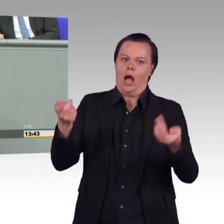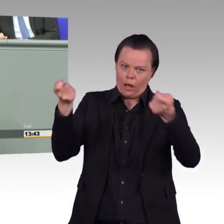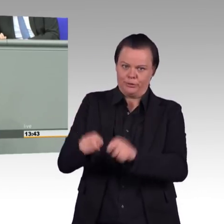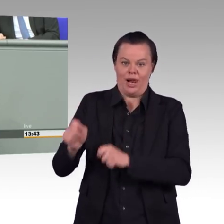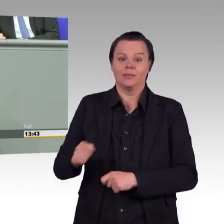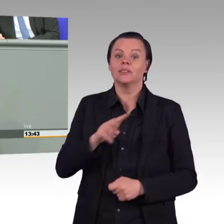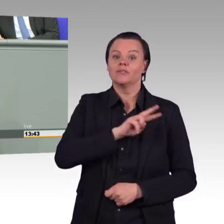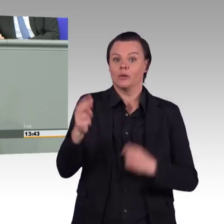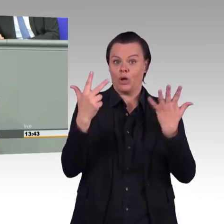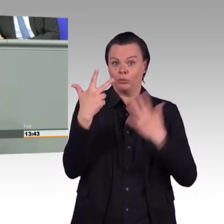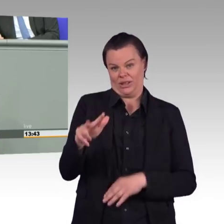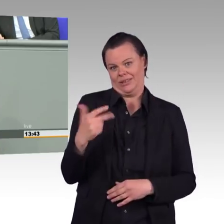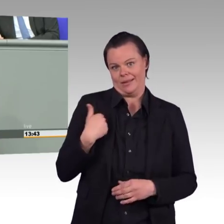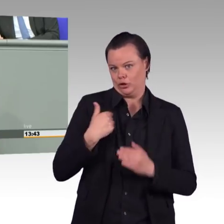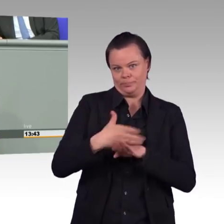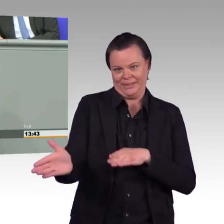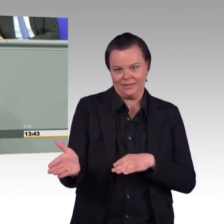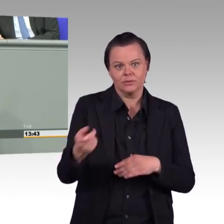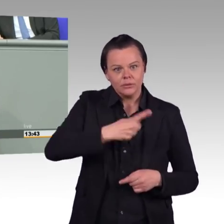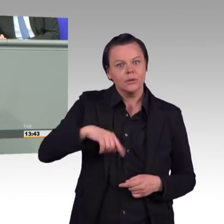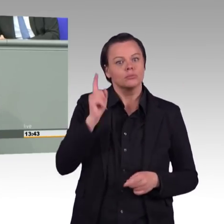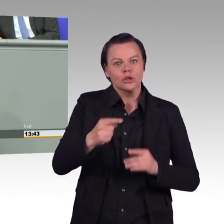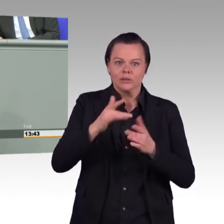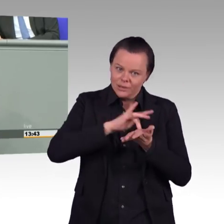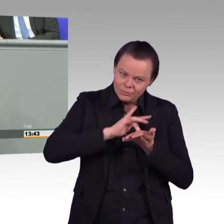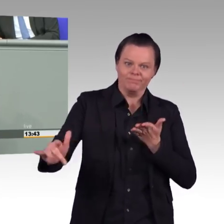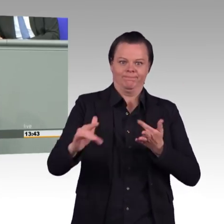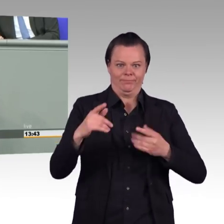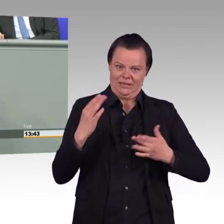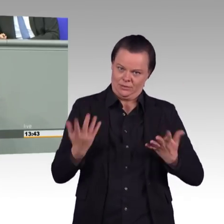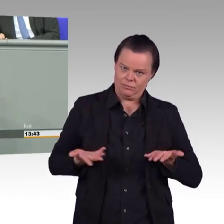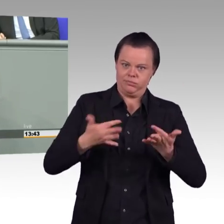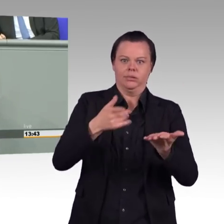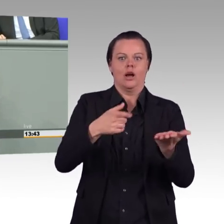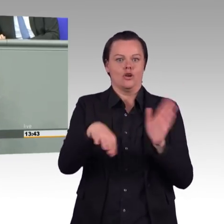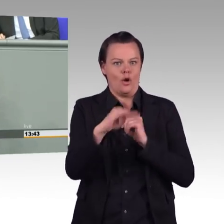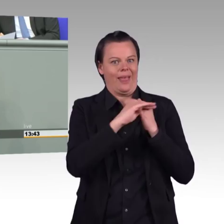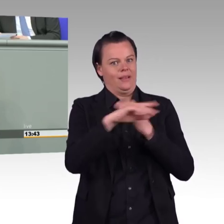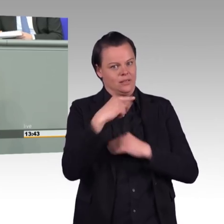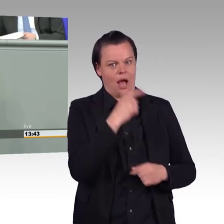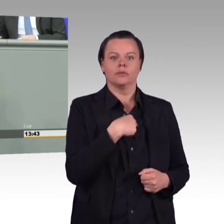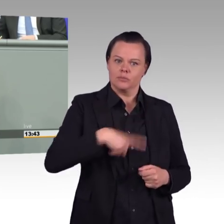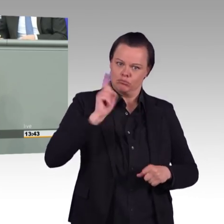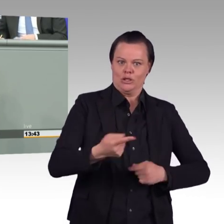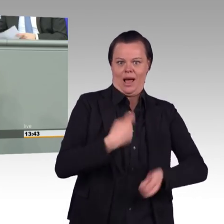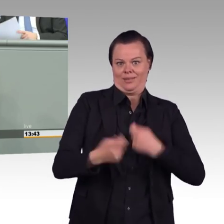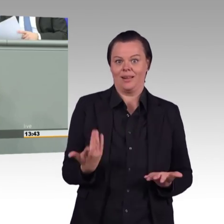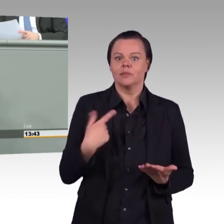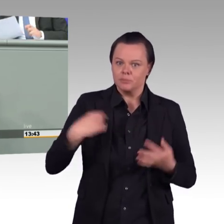Regionen. Die müssen wir sichern. Wir müssen den Strukturwandel auf die Reihe kriegen. Das sind wir ihnen vor, das sind wir ihnen schuldig. Und das ist dann keine